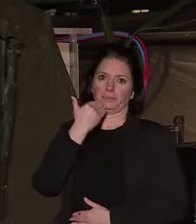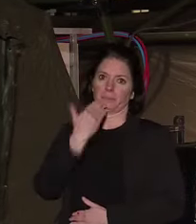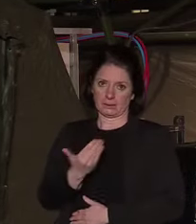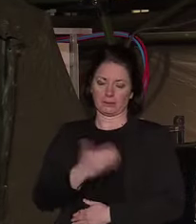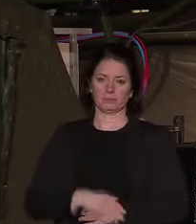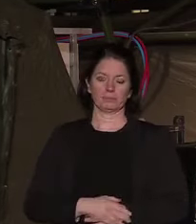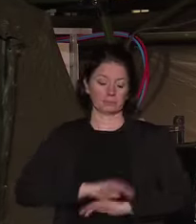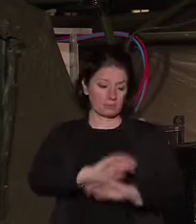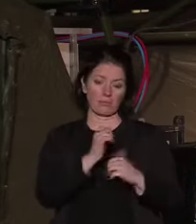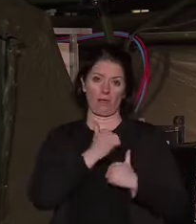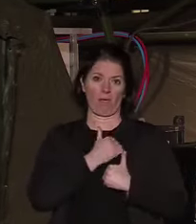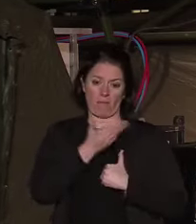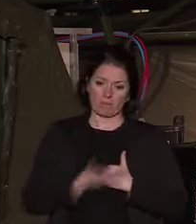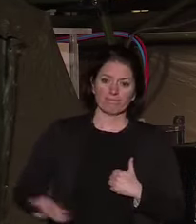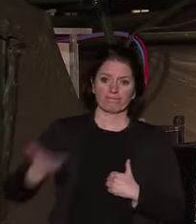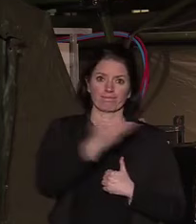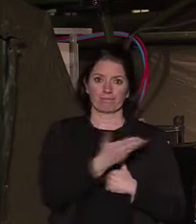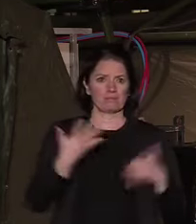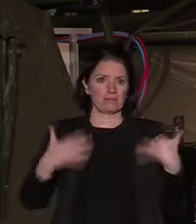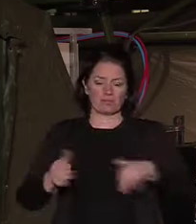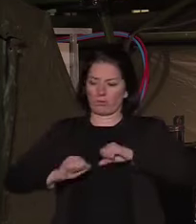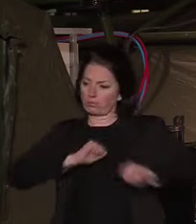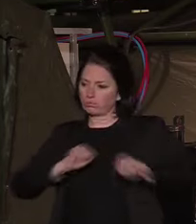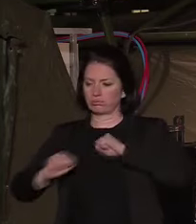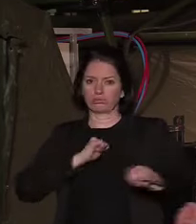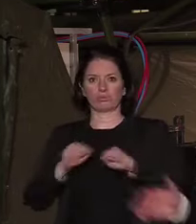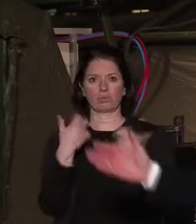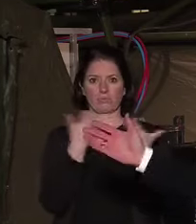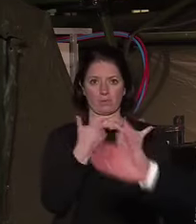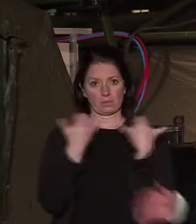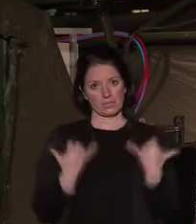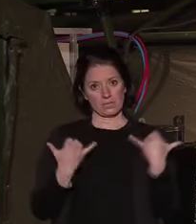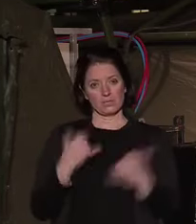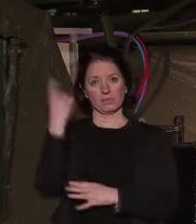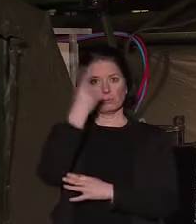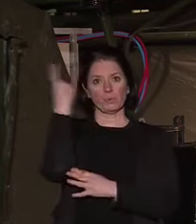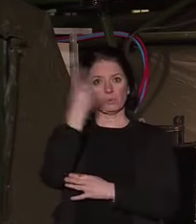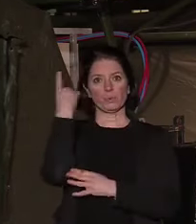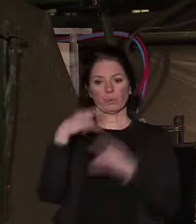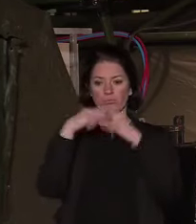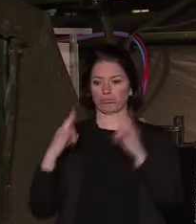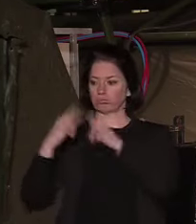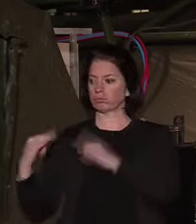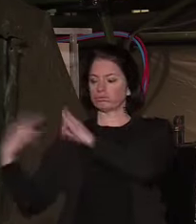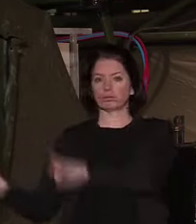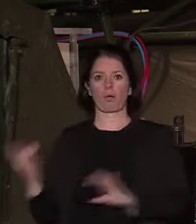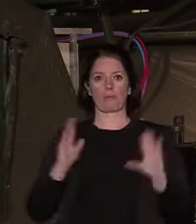nos armées sont déjà mobilisées, comme ici à Mulhouse, avec cet hôpital de campagne dans